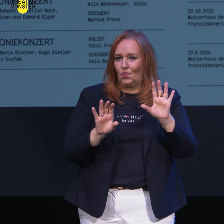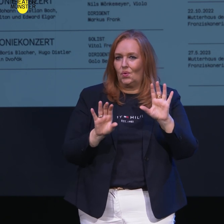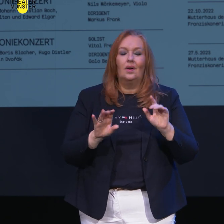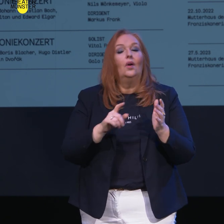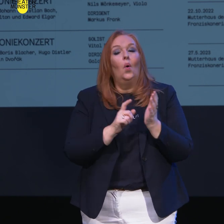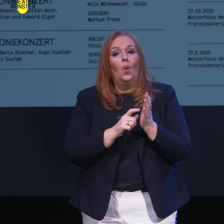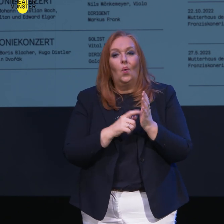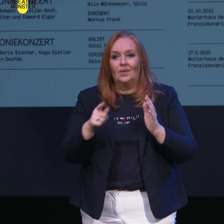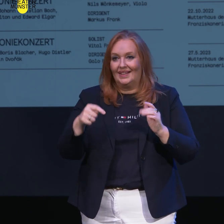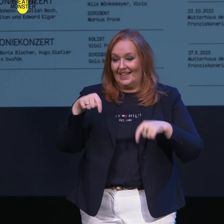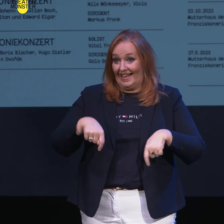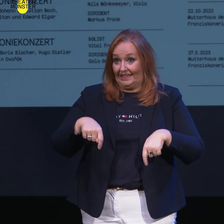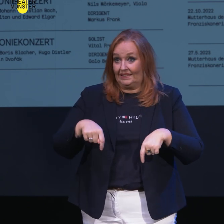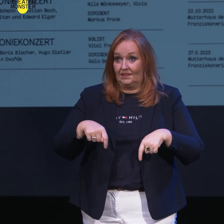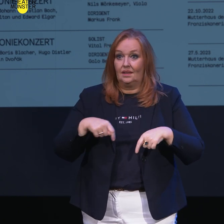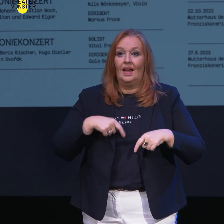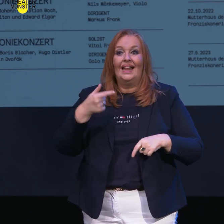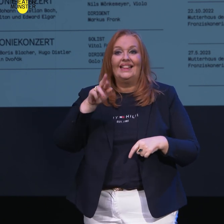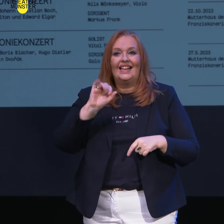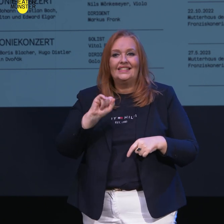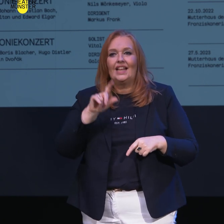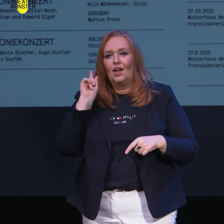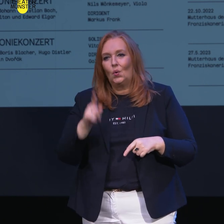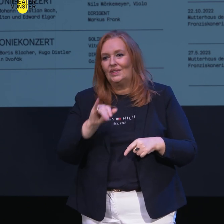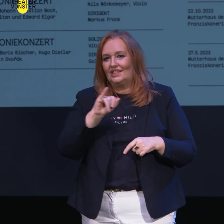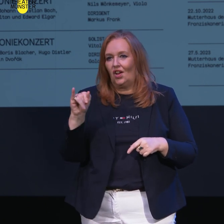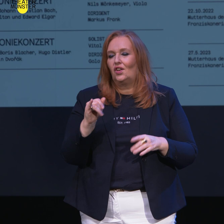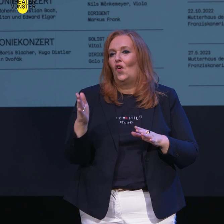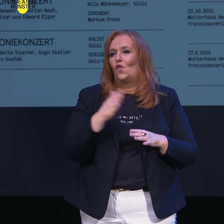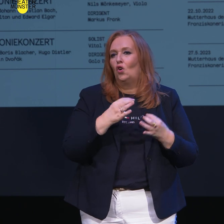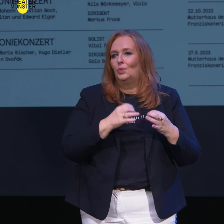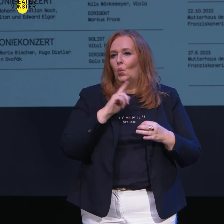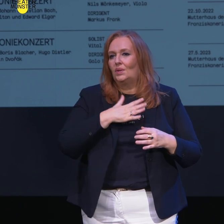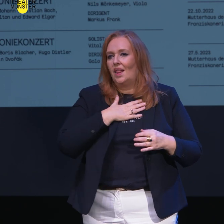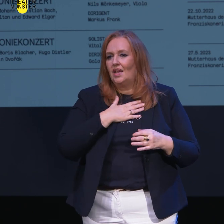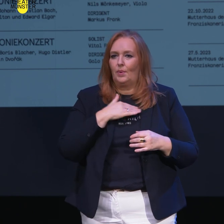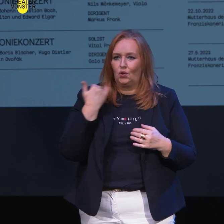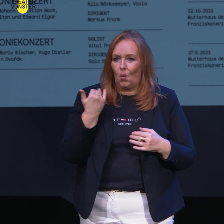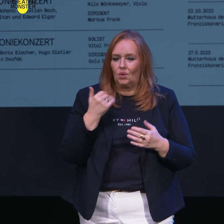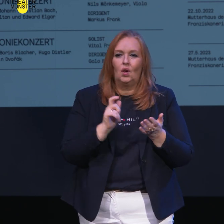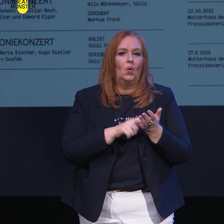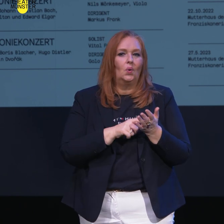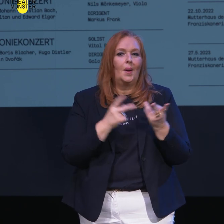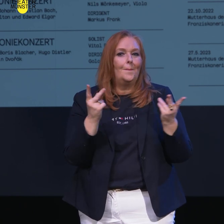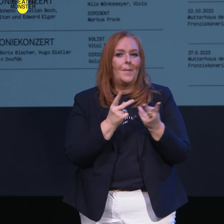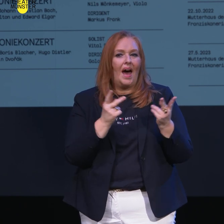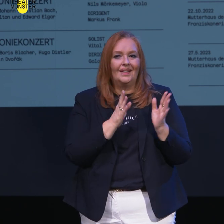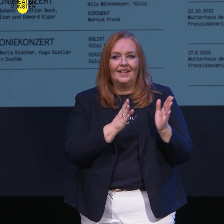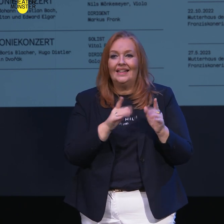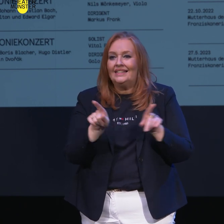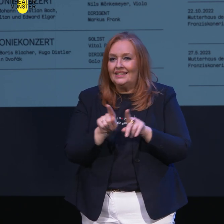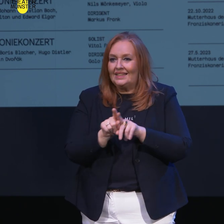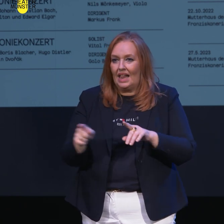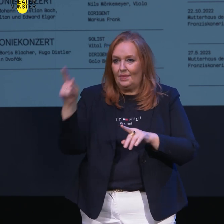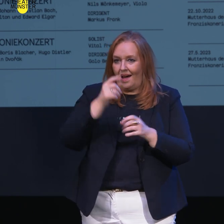Das wird jetzt Tristan und Isolde vorspielen und Liebestod sein. Aus einem einfachen Grund, beide Werke sind im selben Jahr